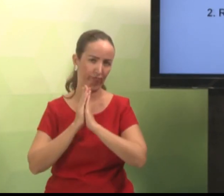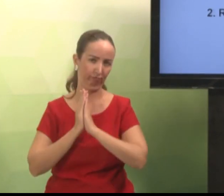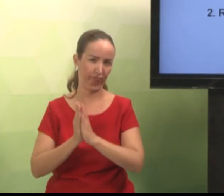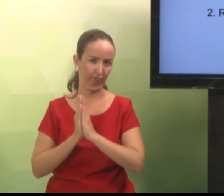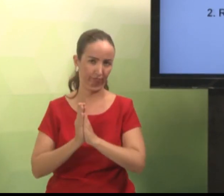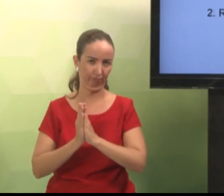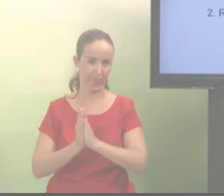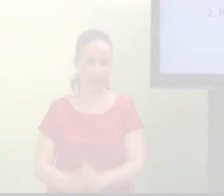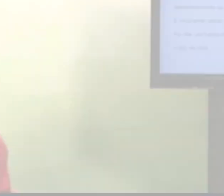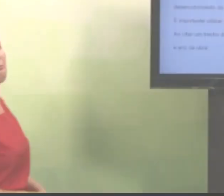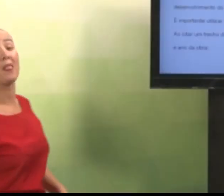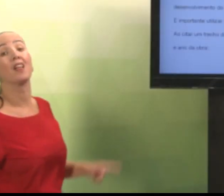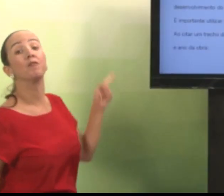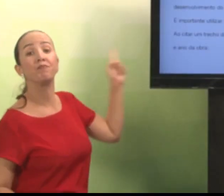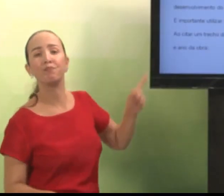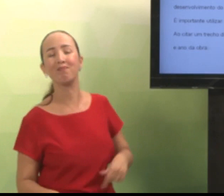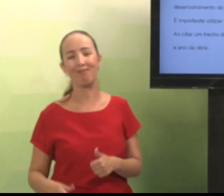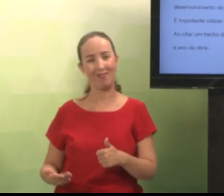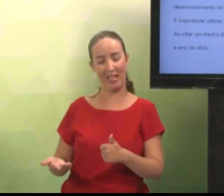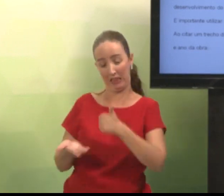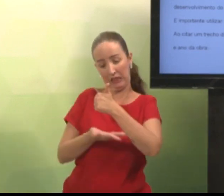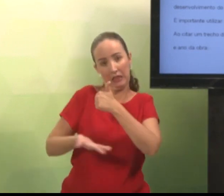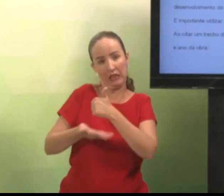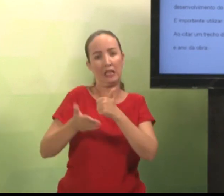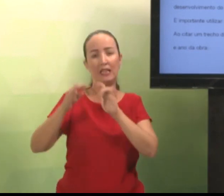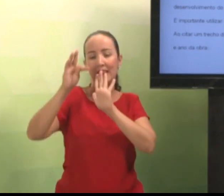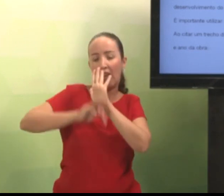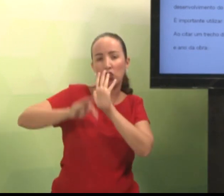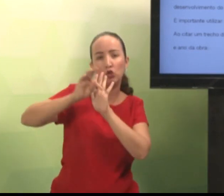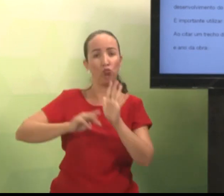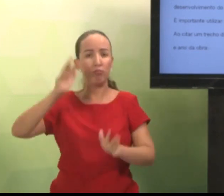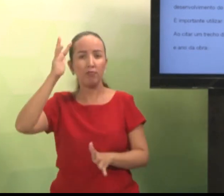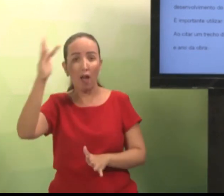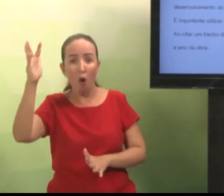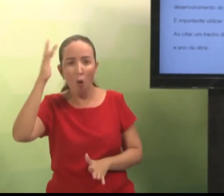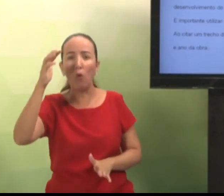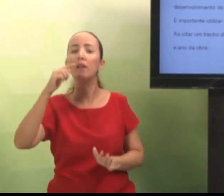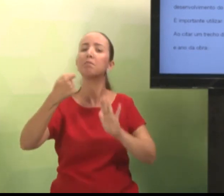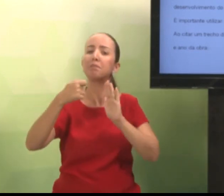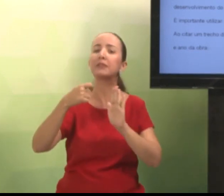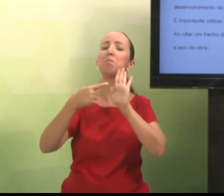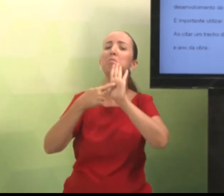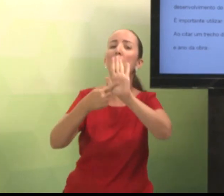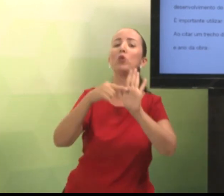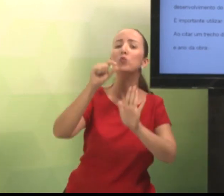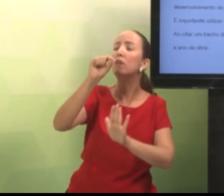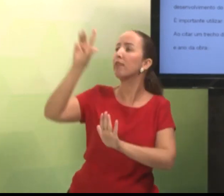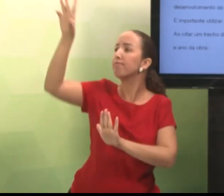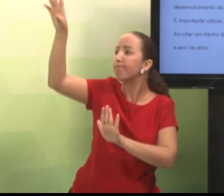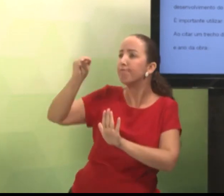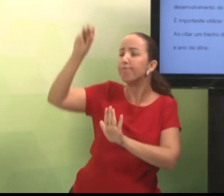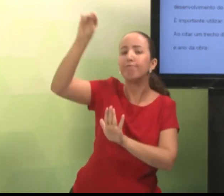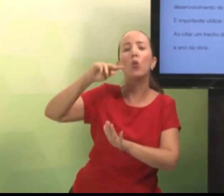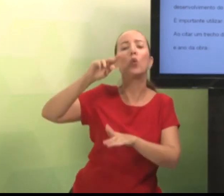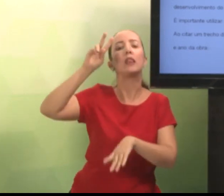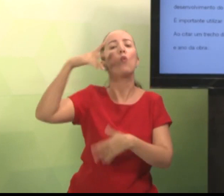começar agora o segundo passo. Não faça confusão. Então, aqui no referencial teórico. É importante que você